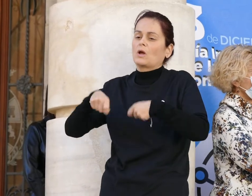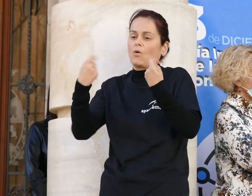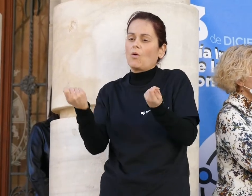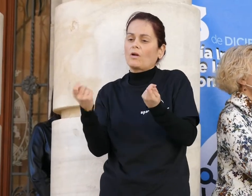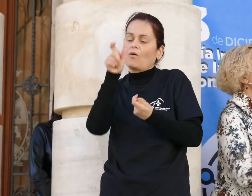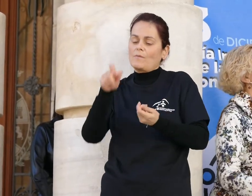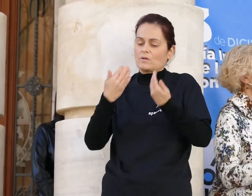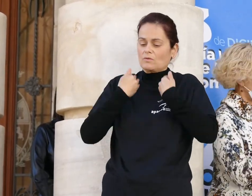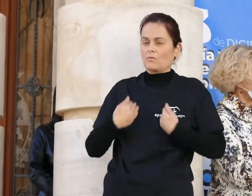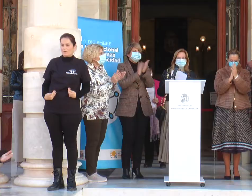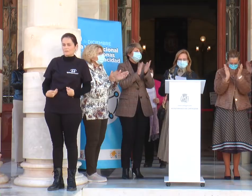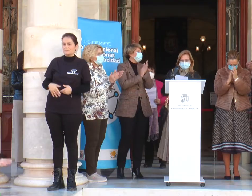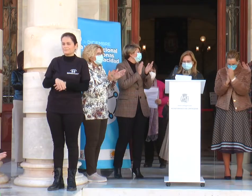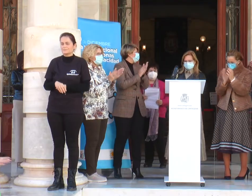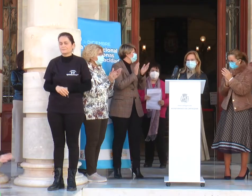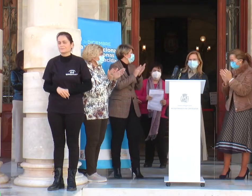humana.